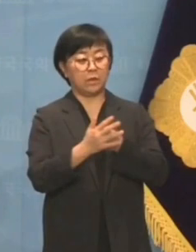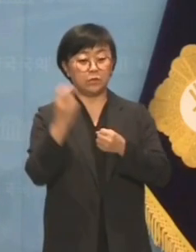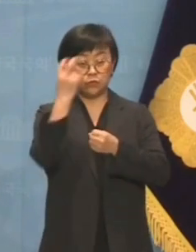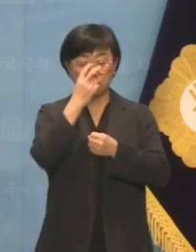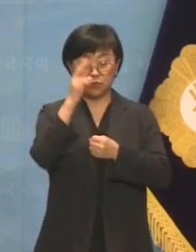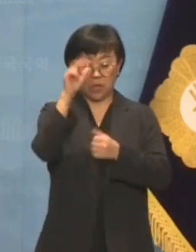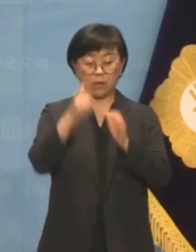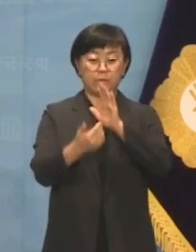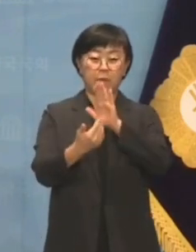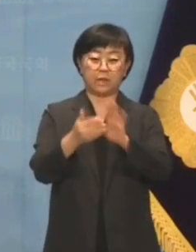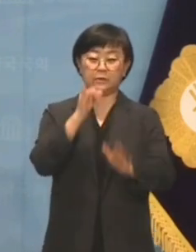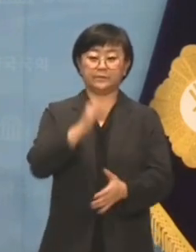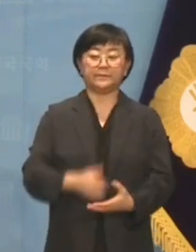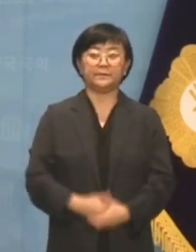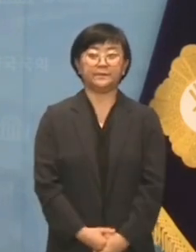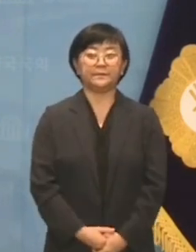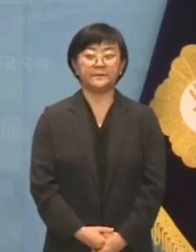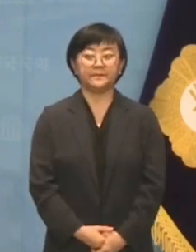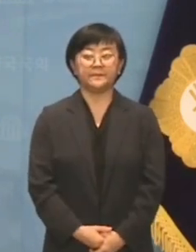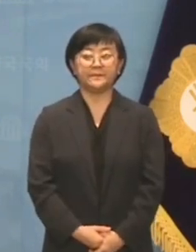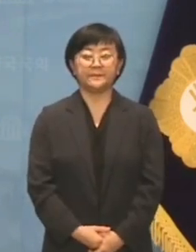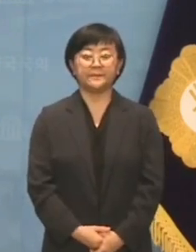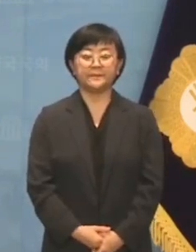수사를 막아섰습니다.